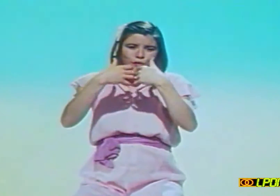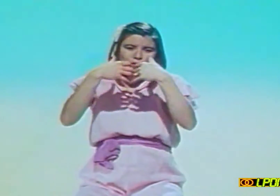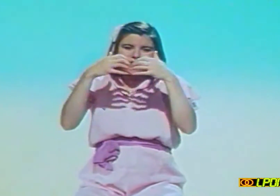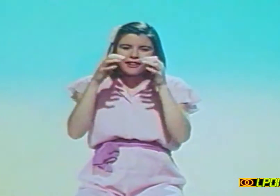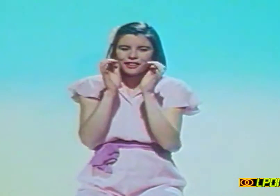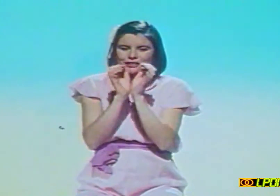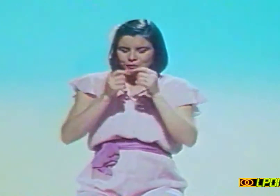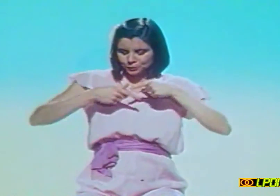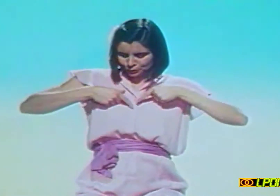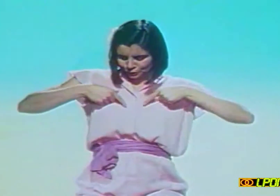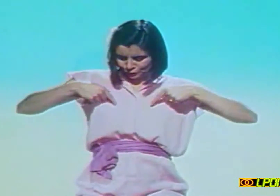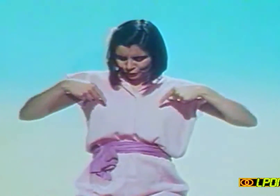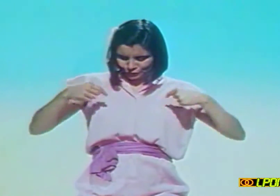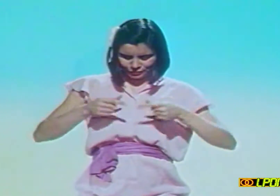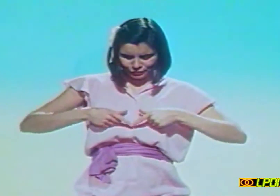avec de jolies rayures noires.